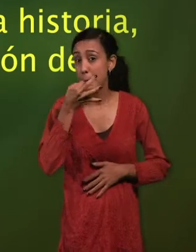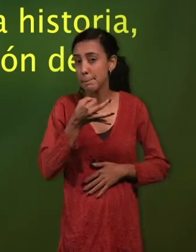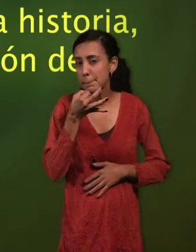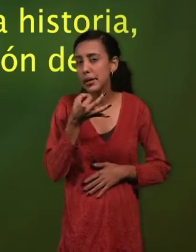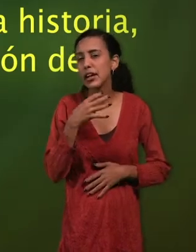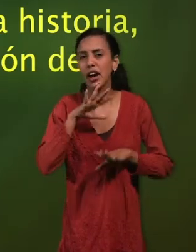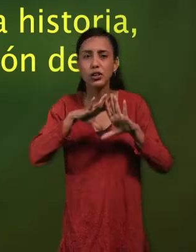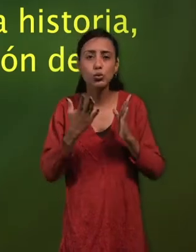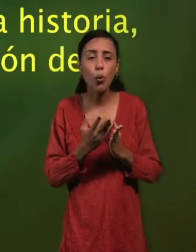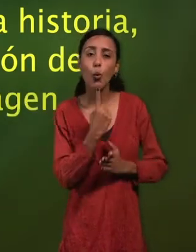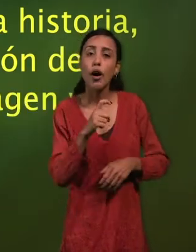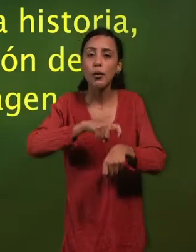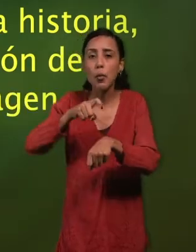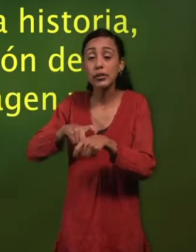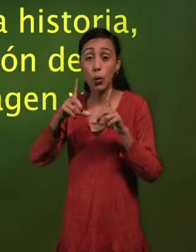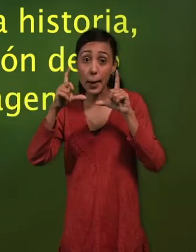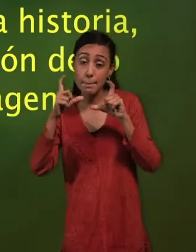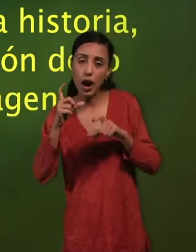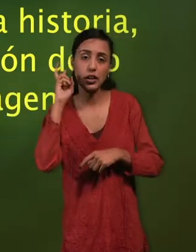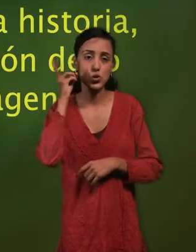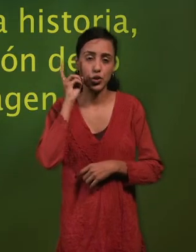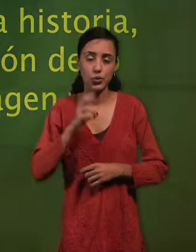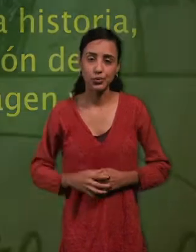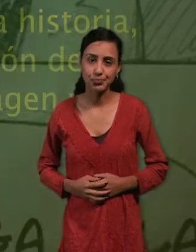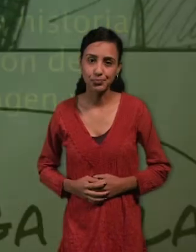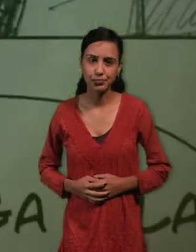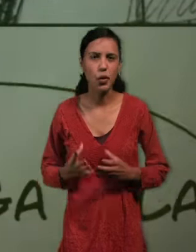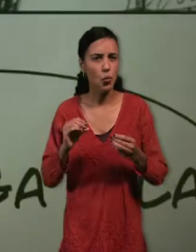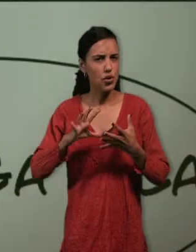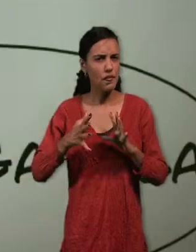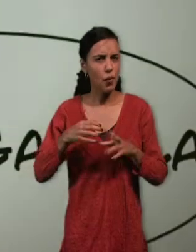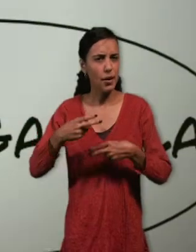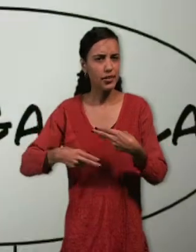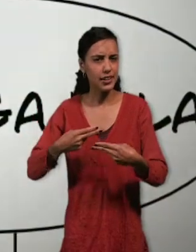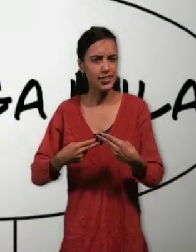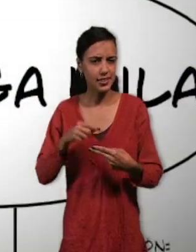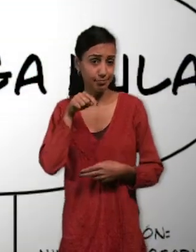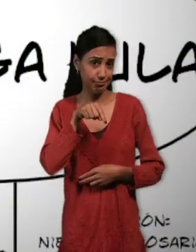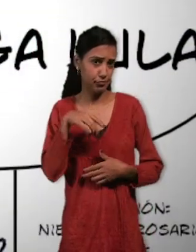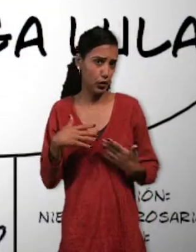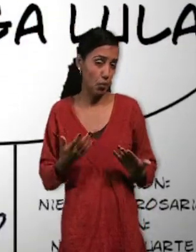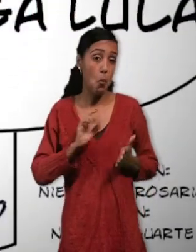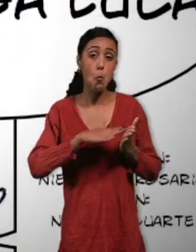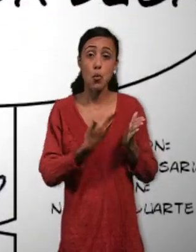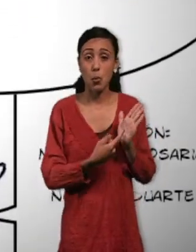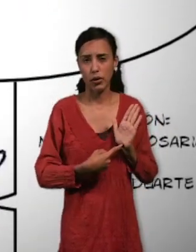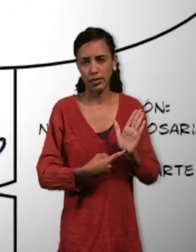ocurre en cada plano por imagen y sonido. Hay muchas formas de hacer un Storyboard. Aquí te proponemos una de ellas.